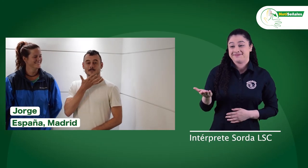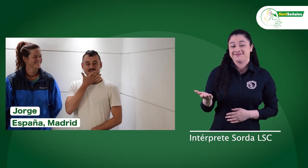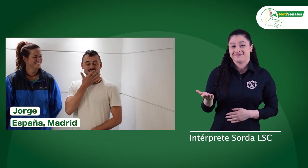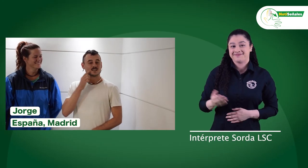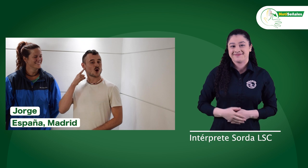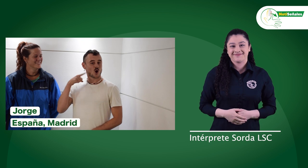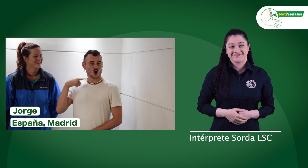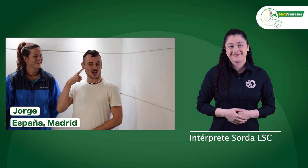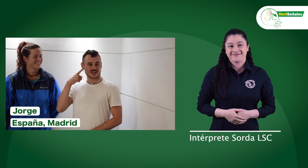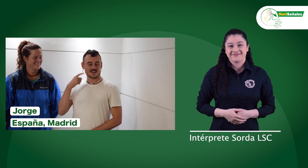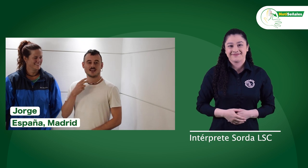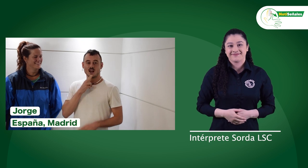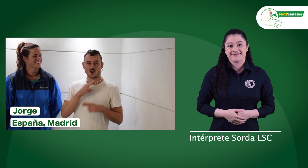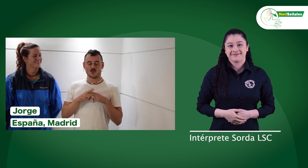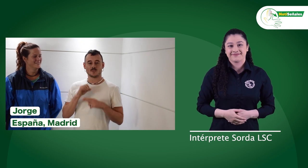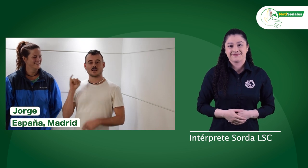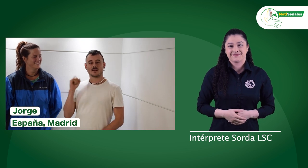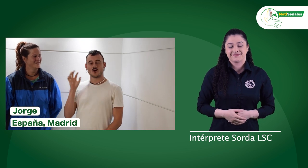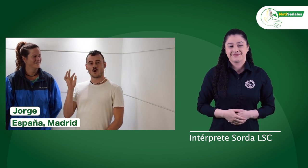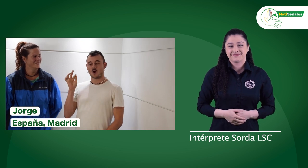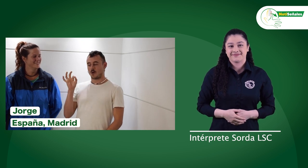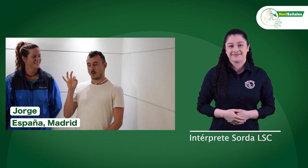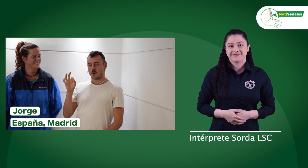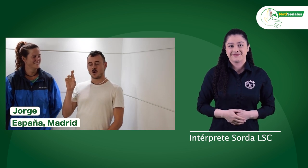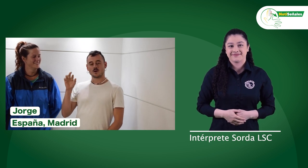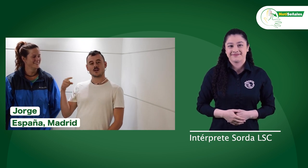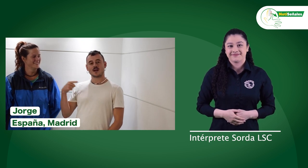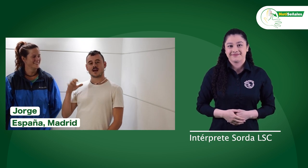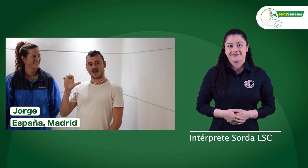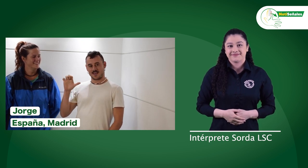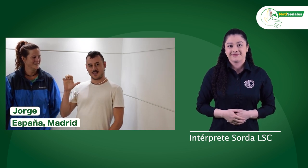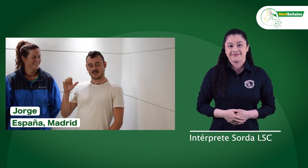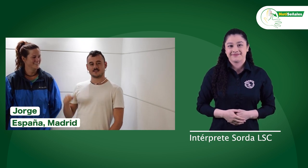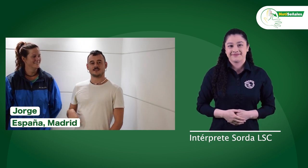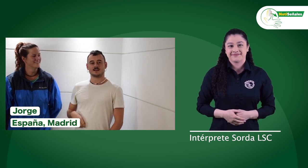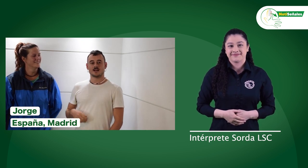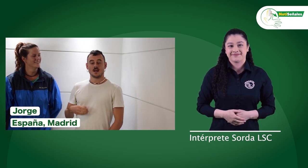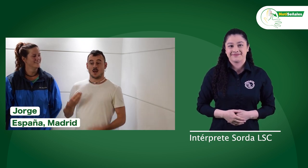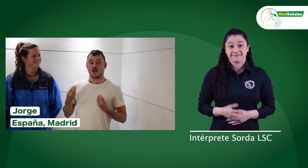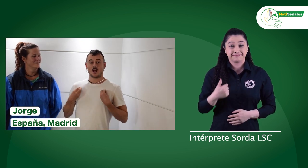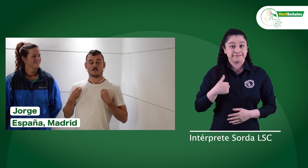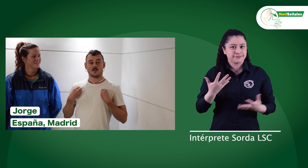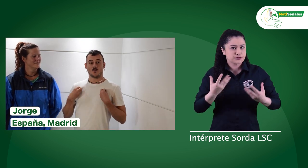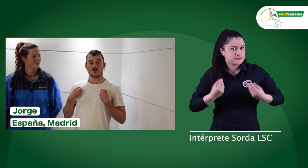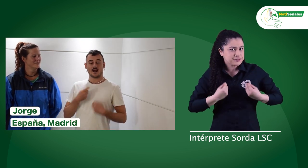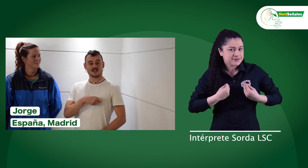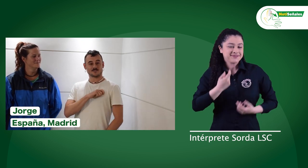Hola, esta es mi seña, mi nombre es Jorge y soy de Madrid, España.